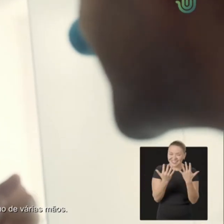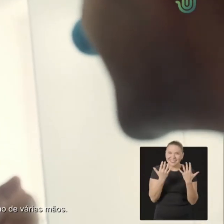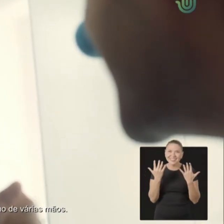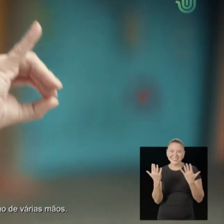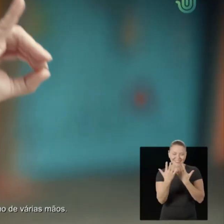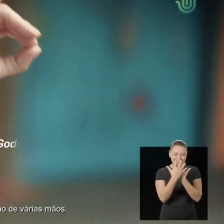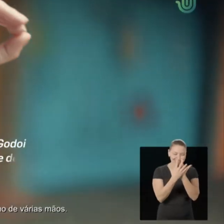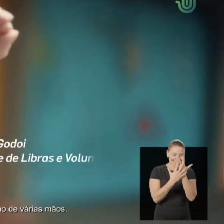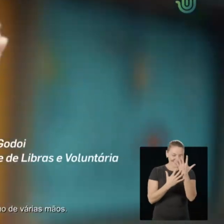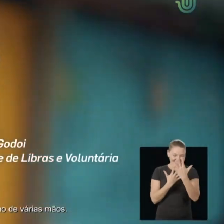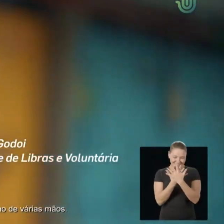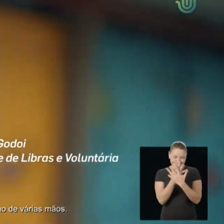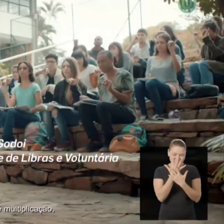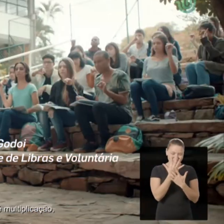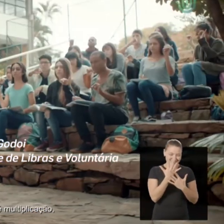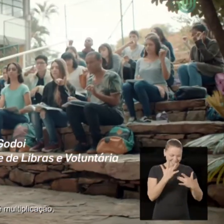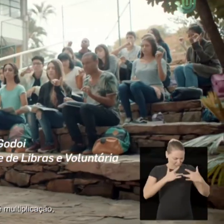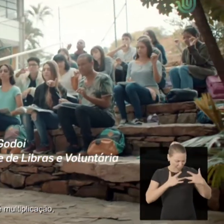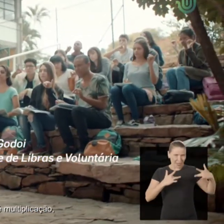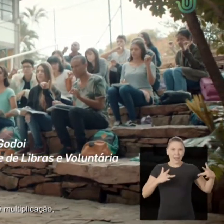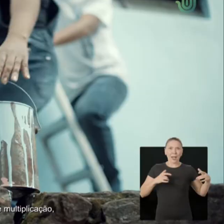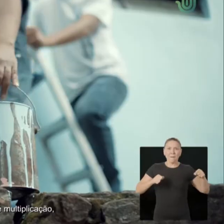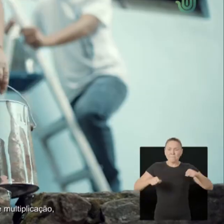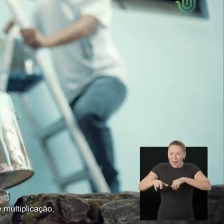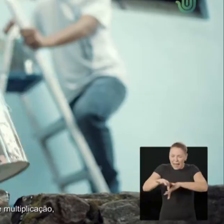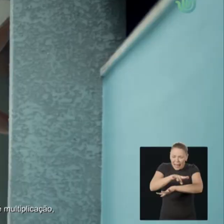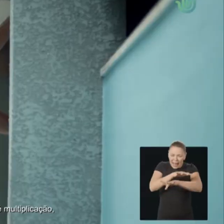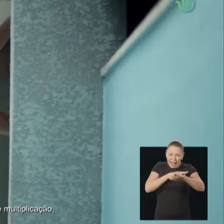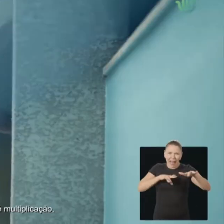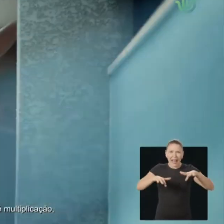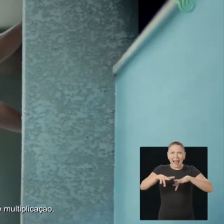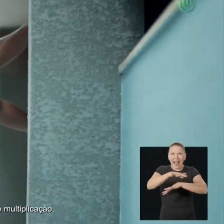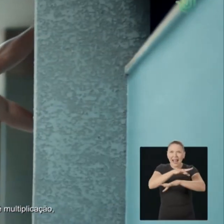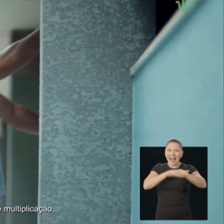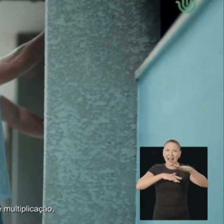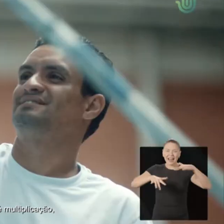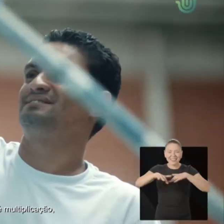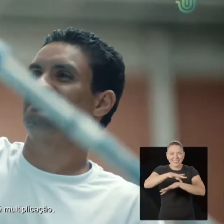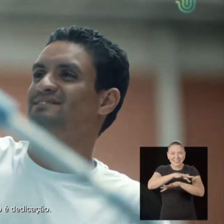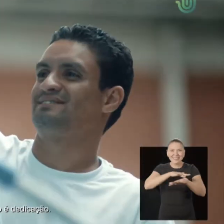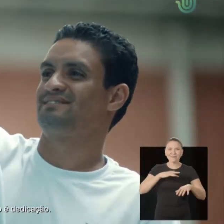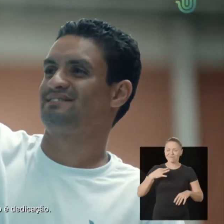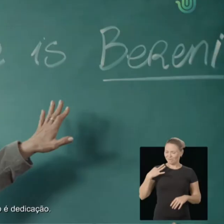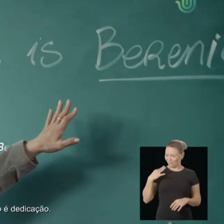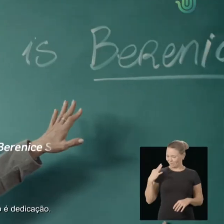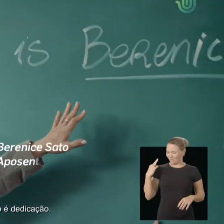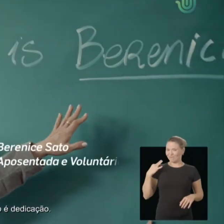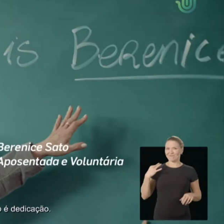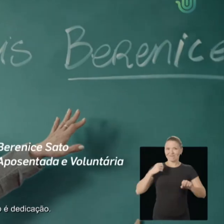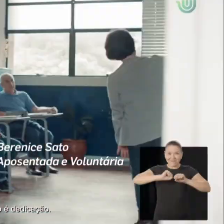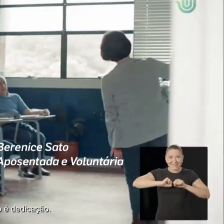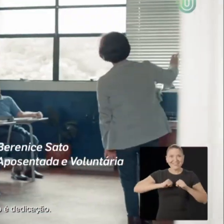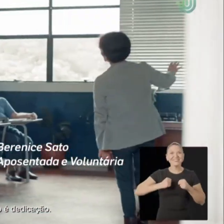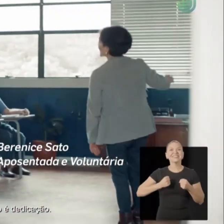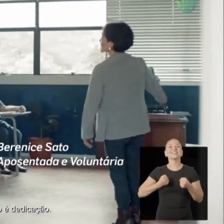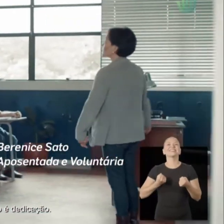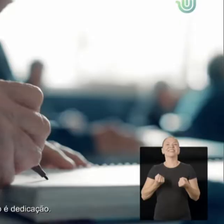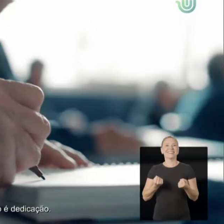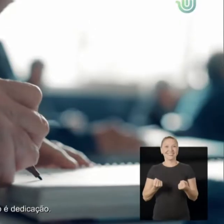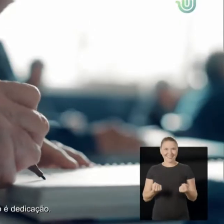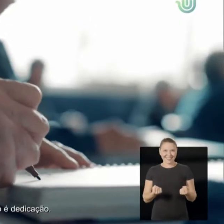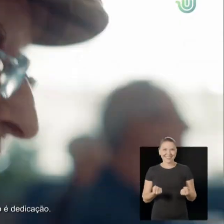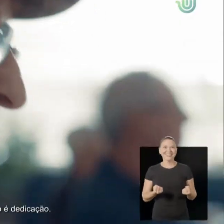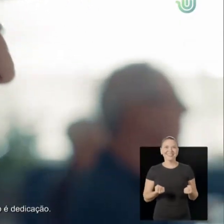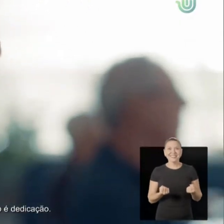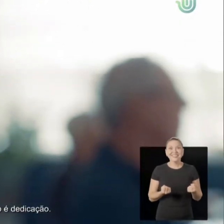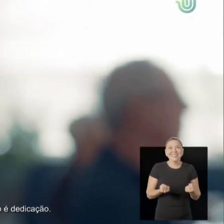Bem é pra Você Também. A campanha estará na TV, cinema, rádio, internet e redes sociais e traz exemplos reais